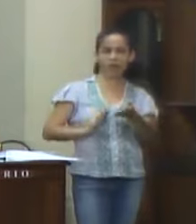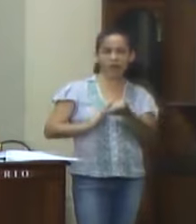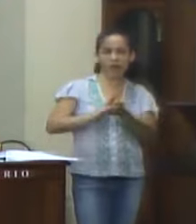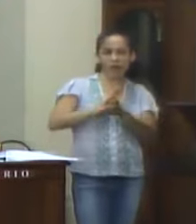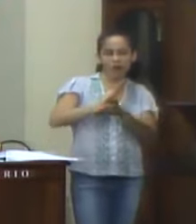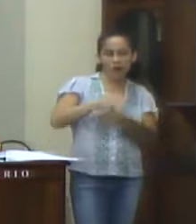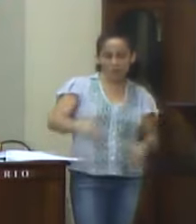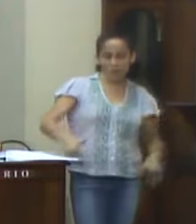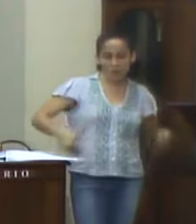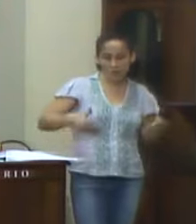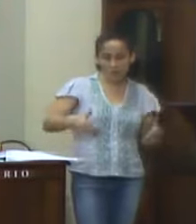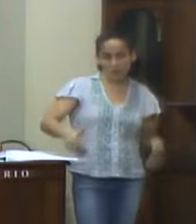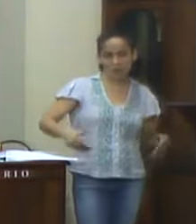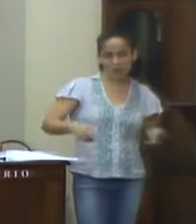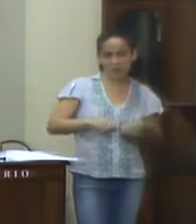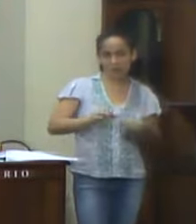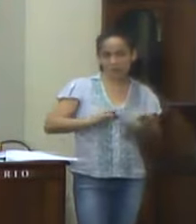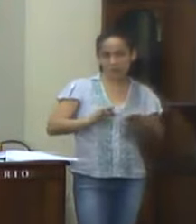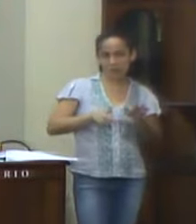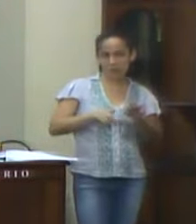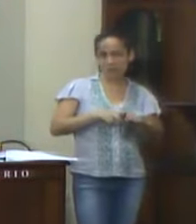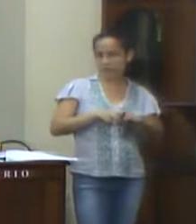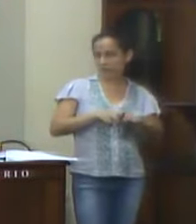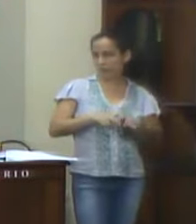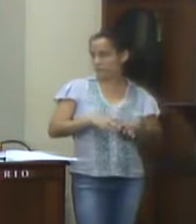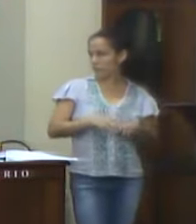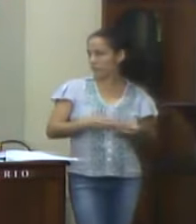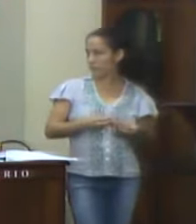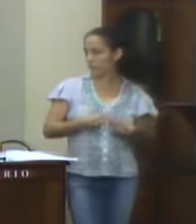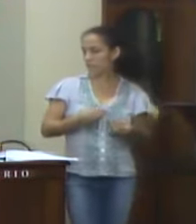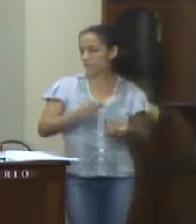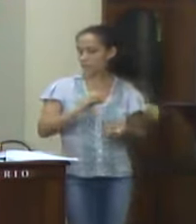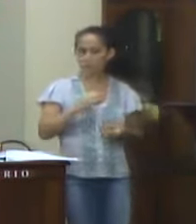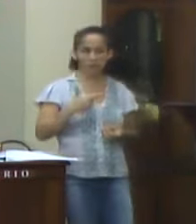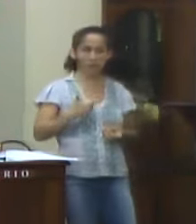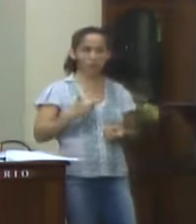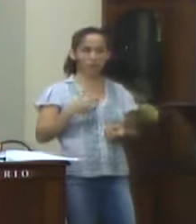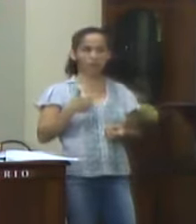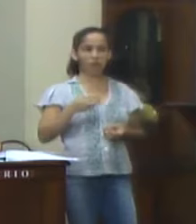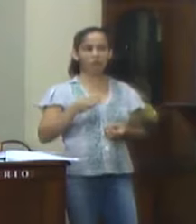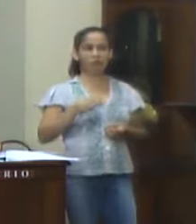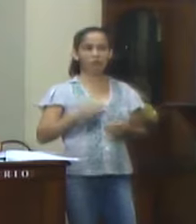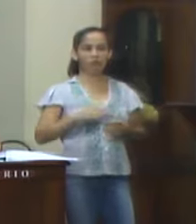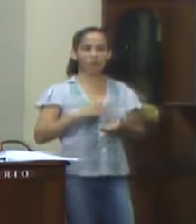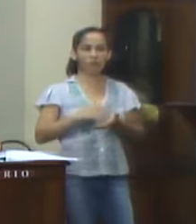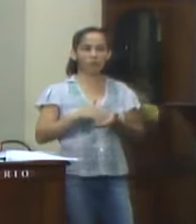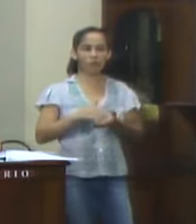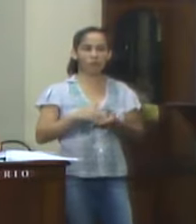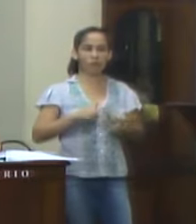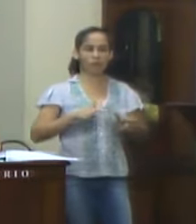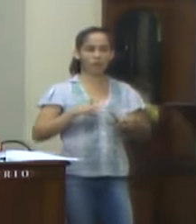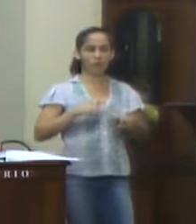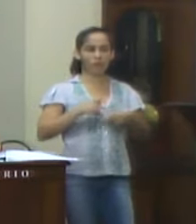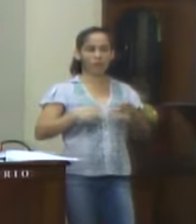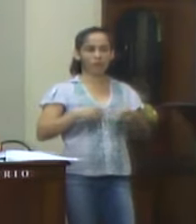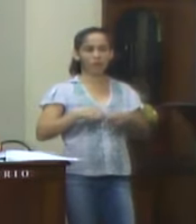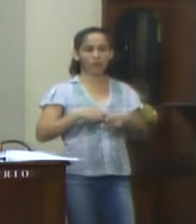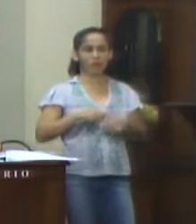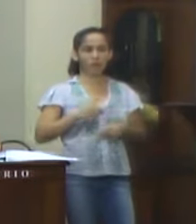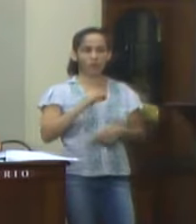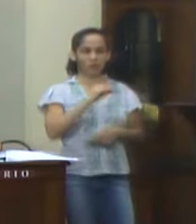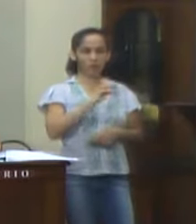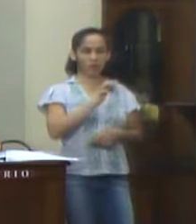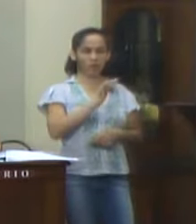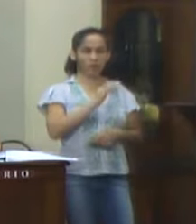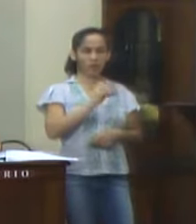acessibilidade. Projeto este a ser consignado na unidade orçamentária 0213, Secretaria Municipal de Serviços Públicos e Defesa Civil, Projeto